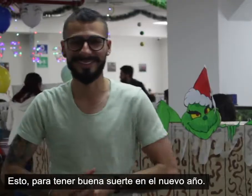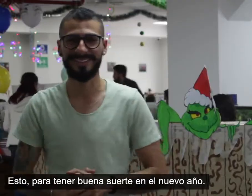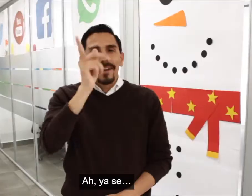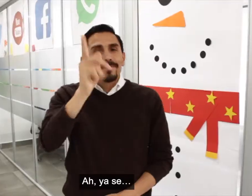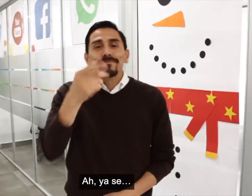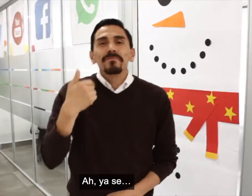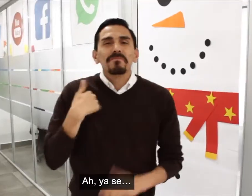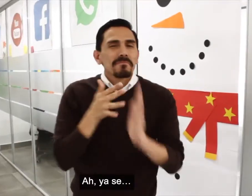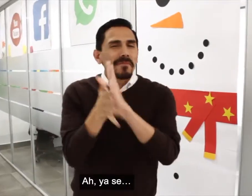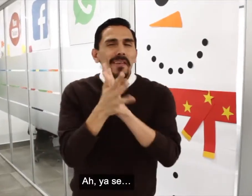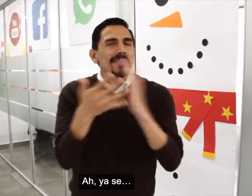Ah, ya sé.